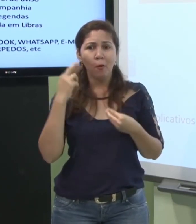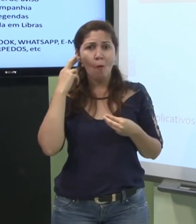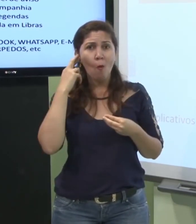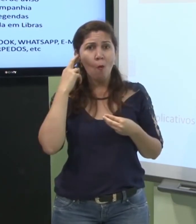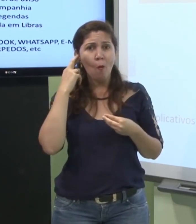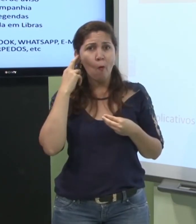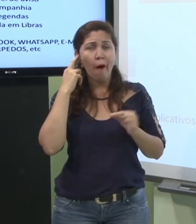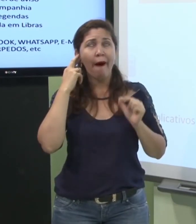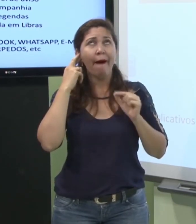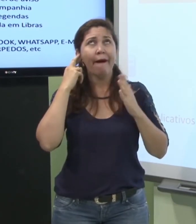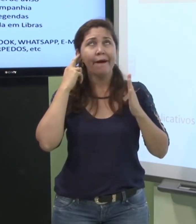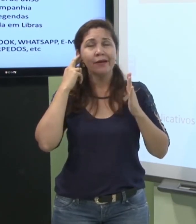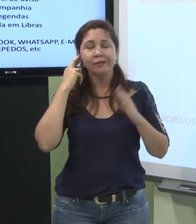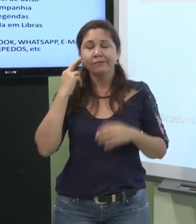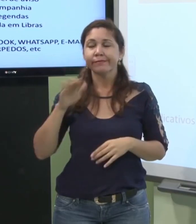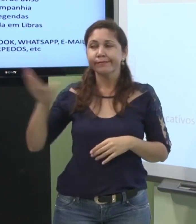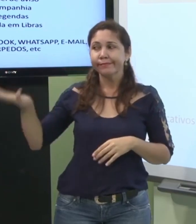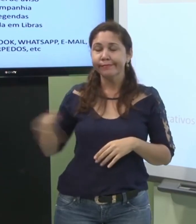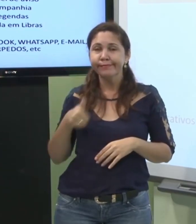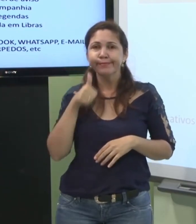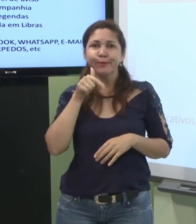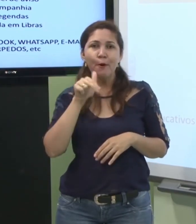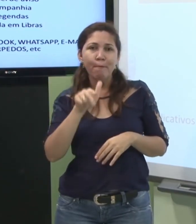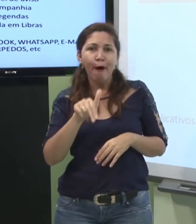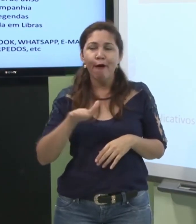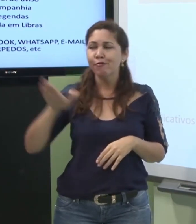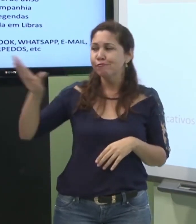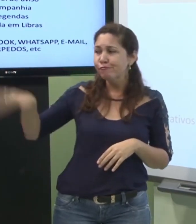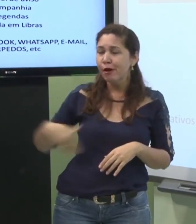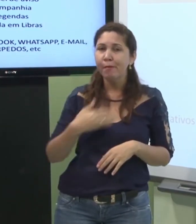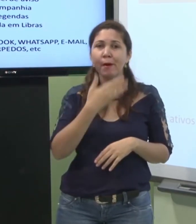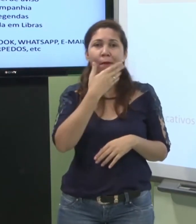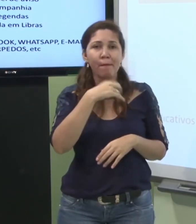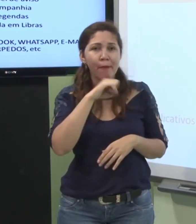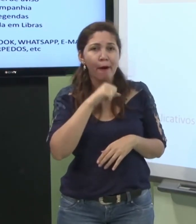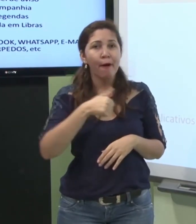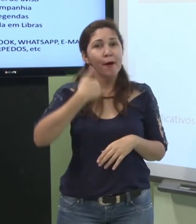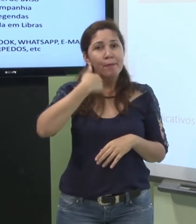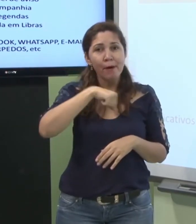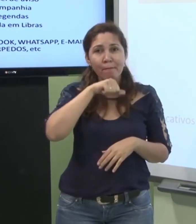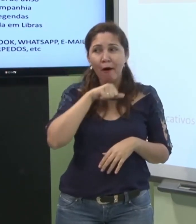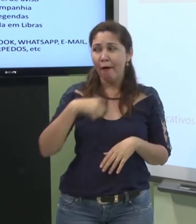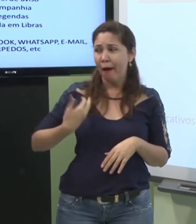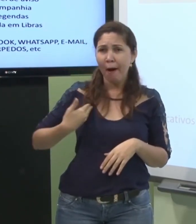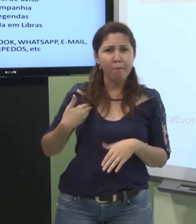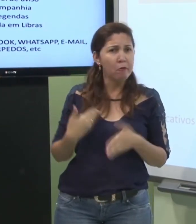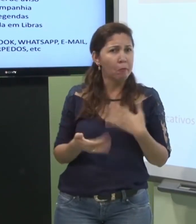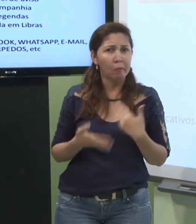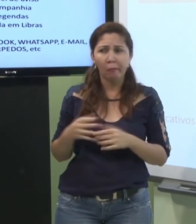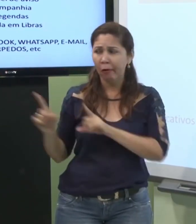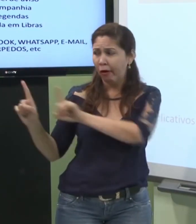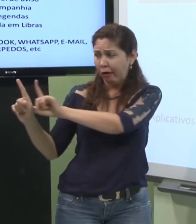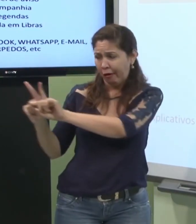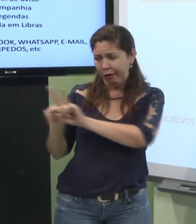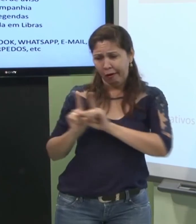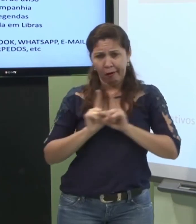chamar o irmão, chamar a mãe, chamar o pai, chamar qualquer pessoa da família para acompanhá-lo. Então, o surdo, ele ficava muito